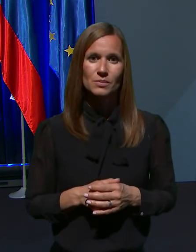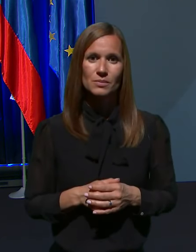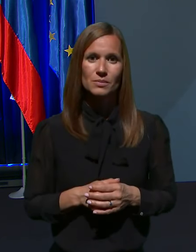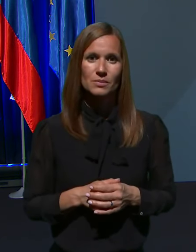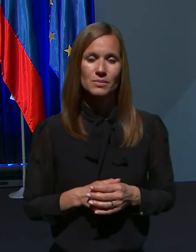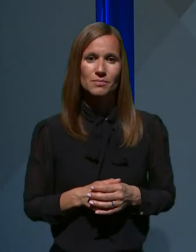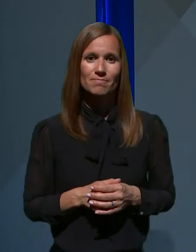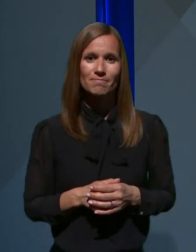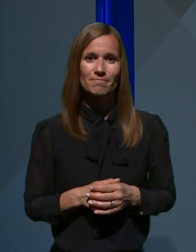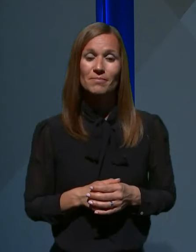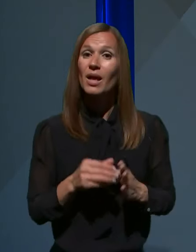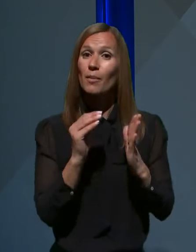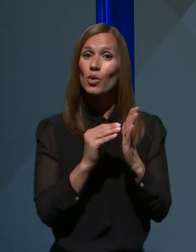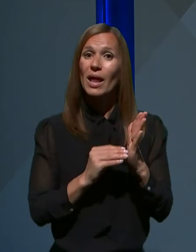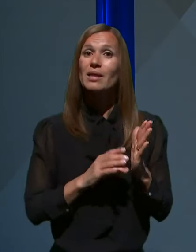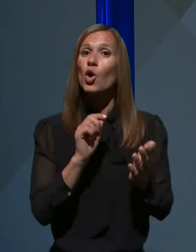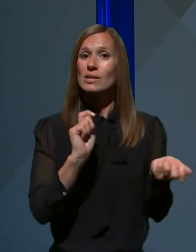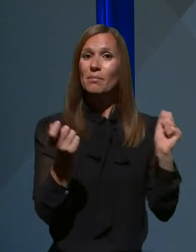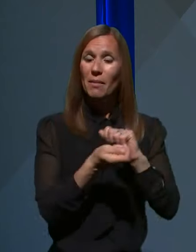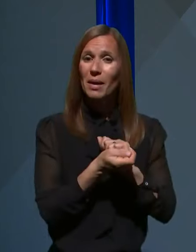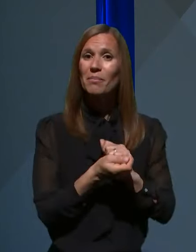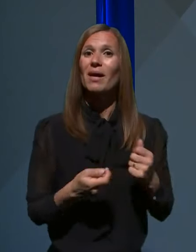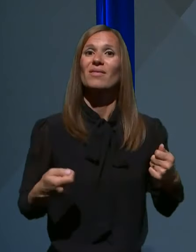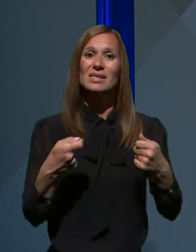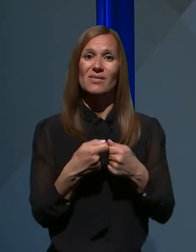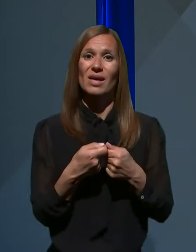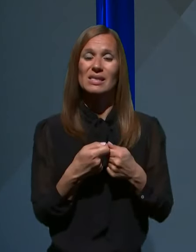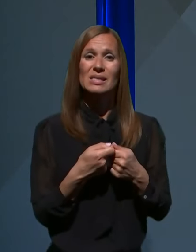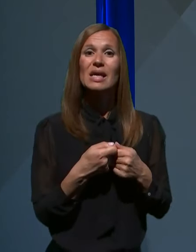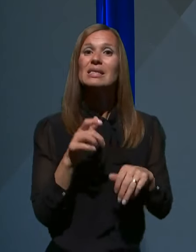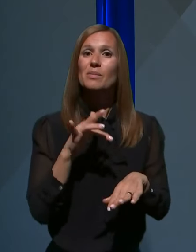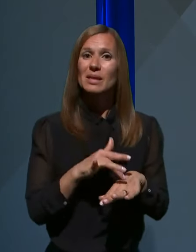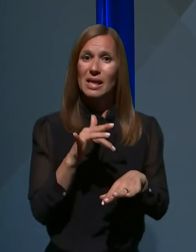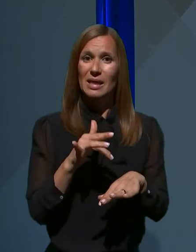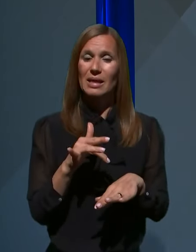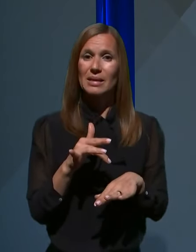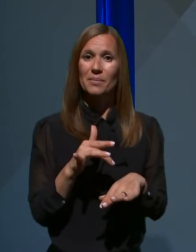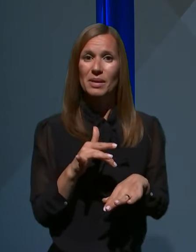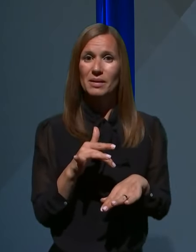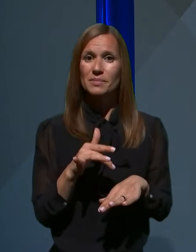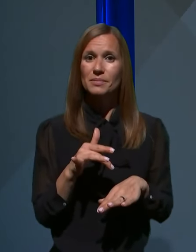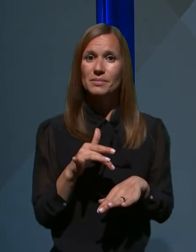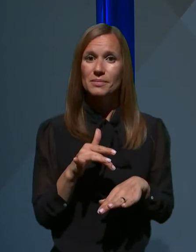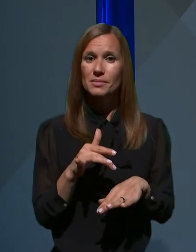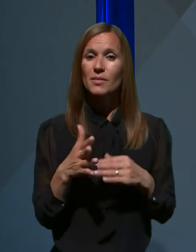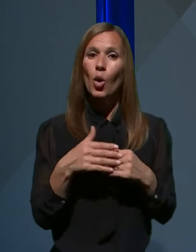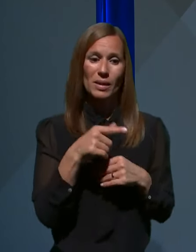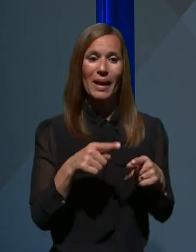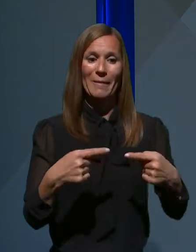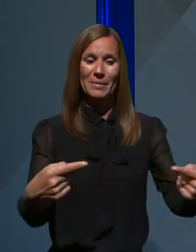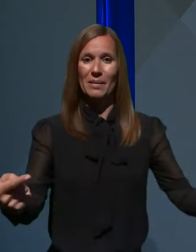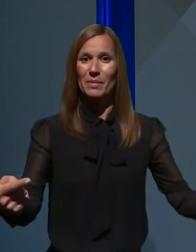Podatki o spremembah v zvezi z prizadetimi o epidemiji